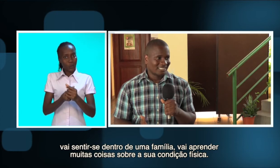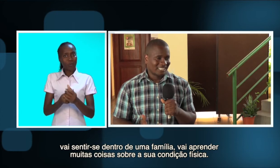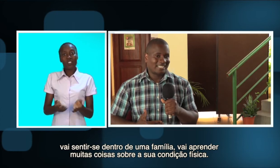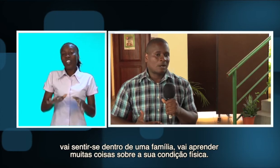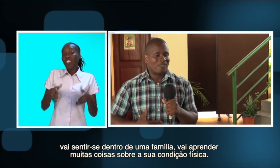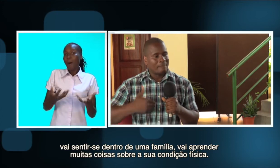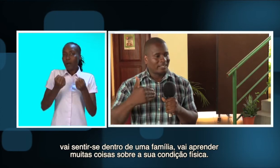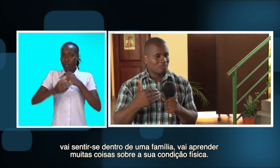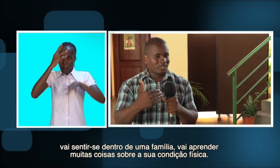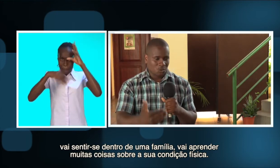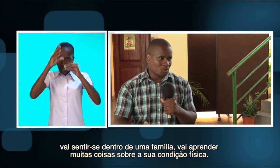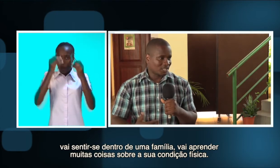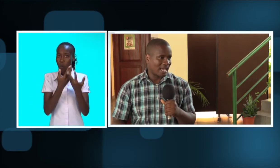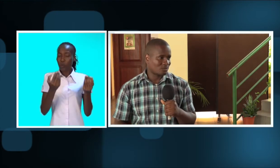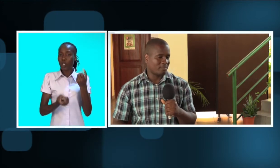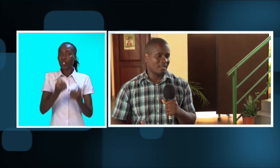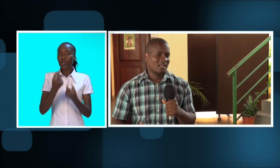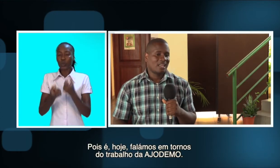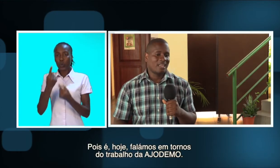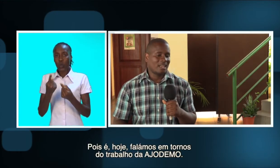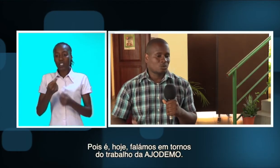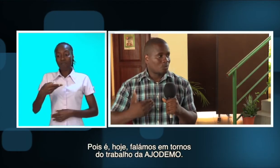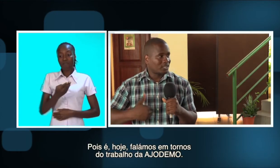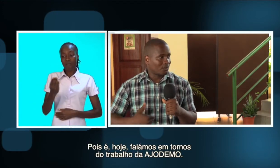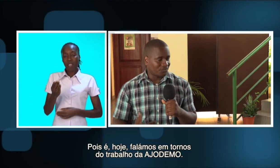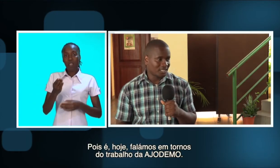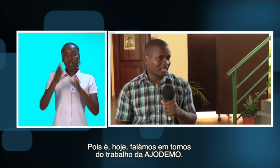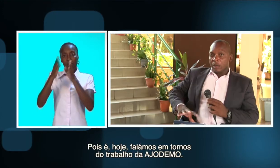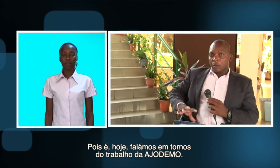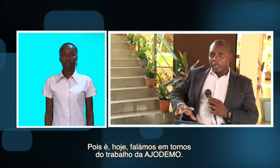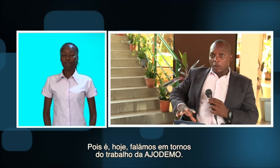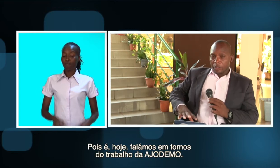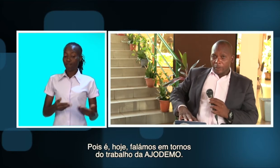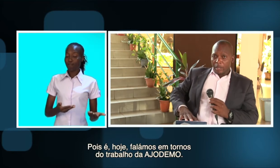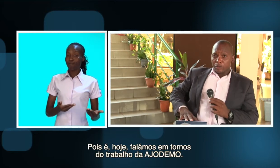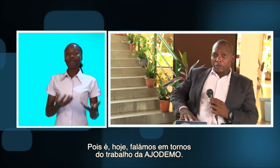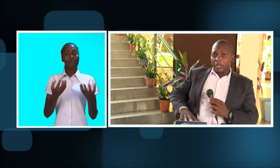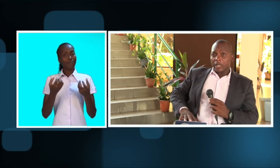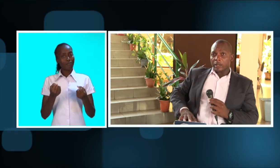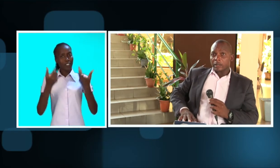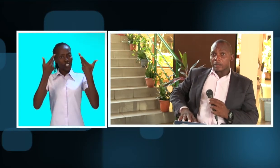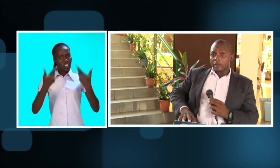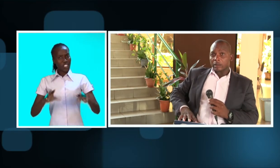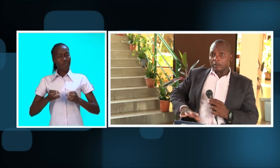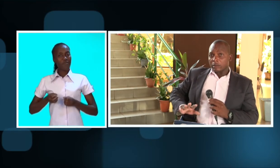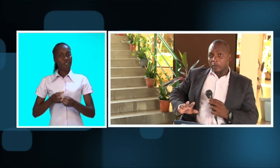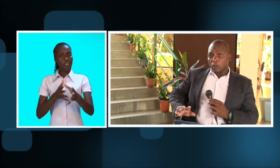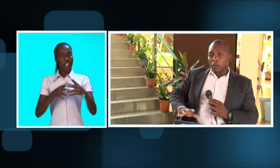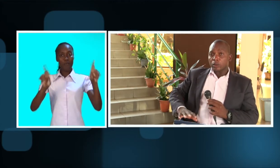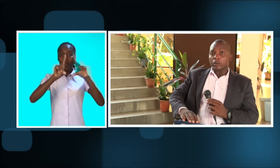Então, vai aprender muitas coisas lá sobre a sua condição física. Pois é, hoje falamos em torno